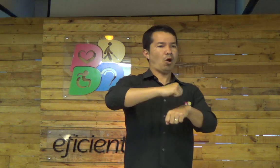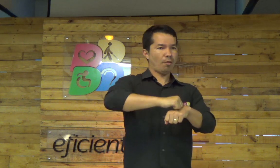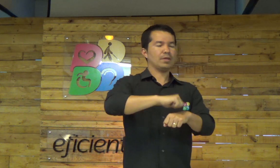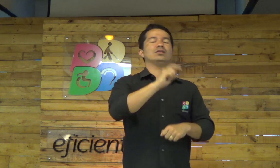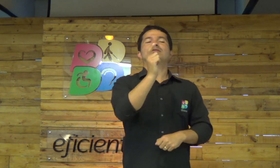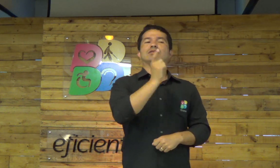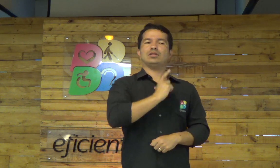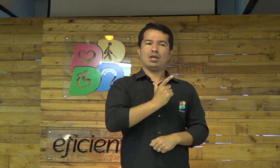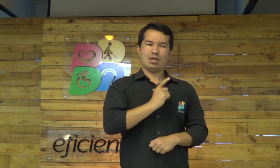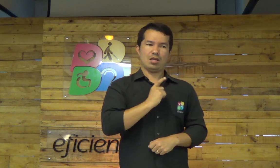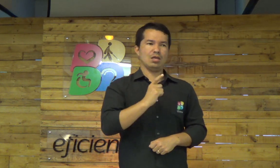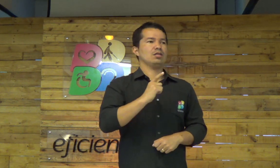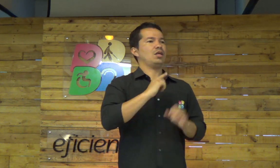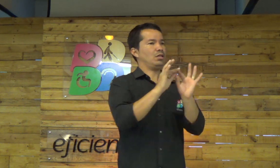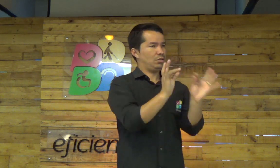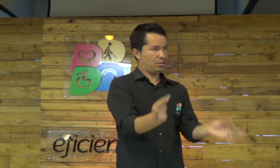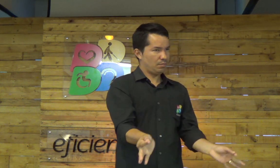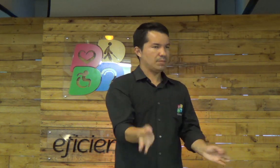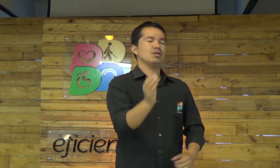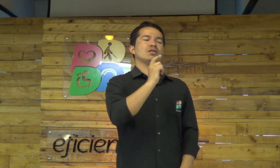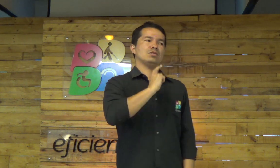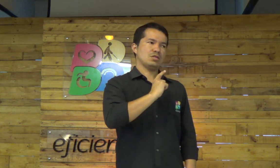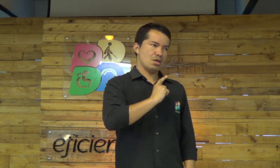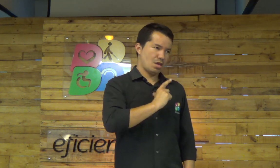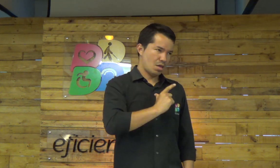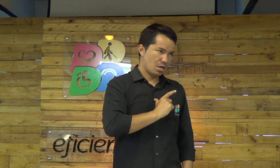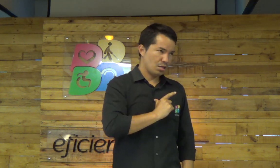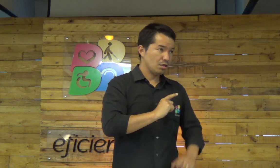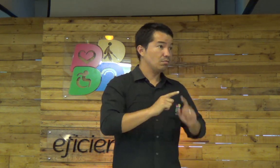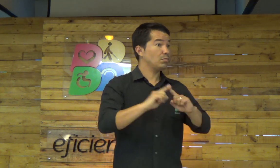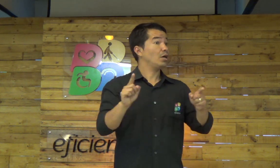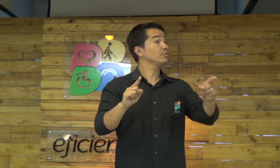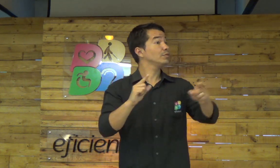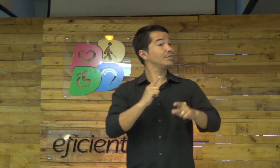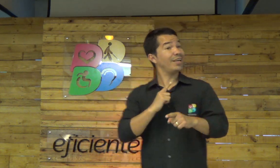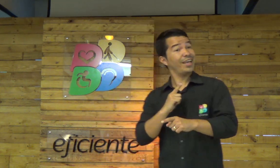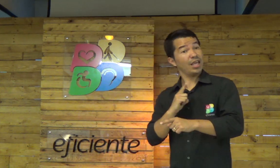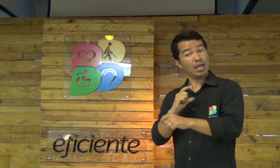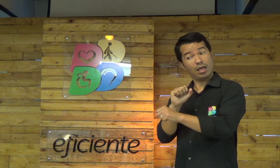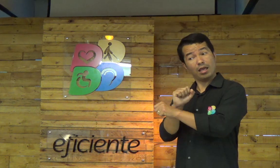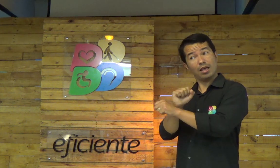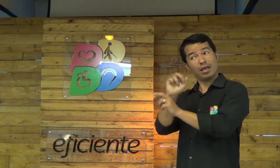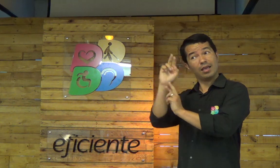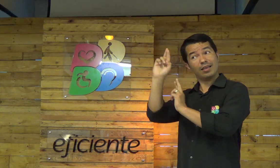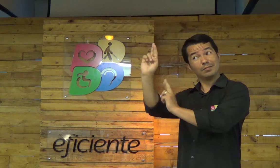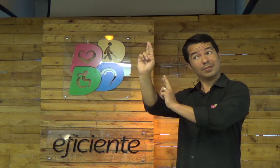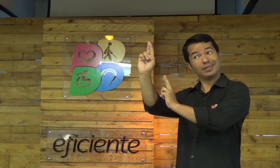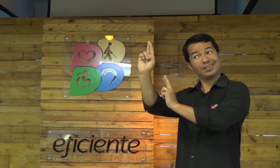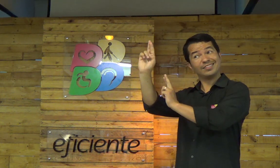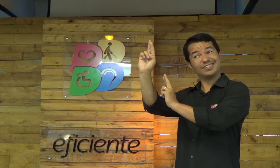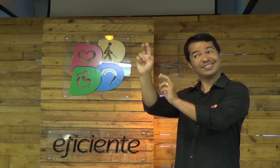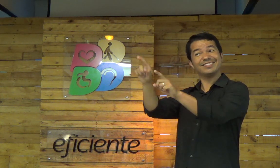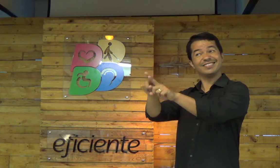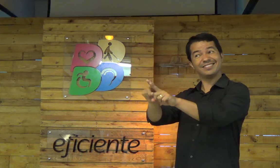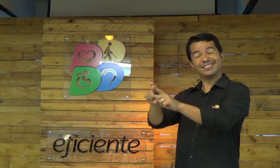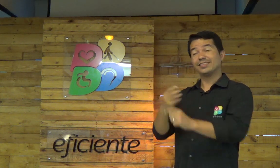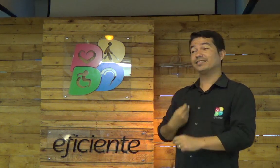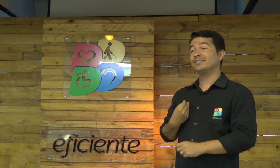ter doença? Vai. Muitas vezes você vai ter problemas financeiros, sim, mas, você tem uma esperança,